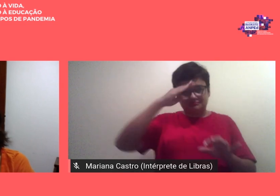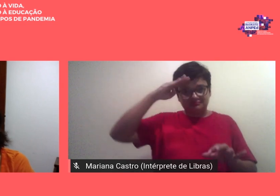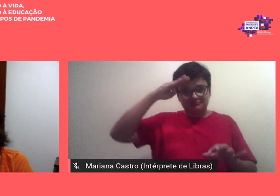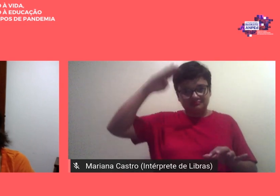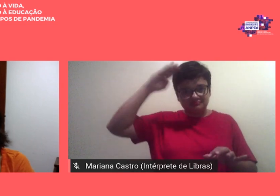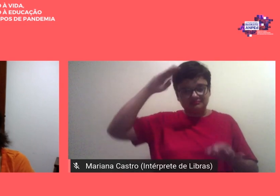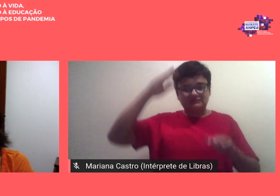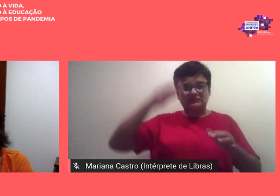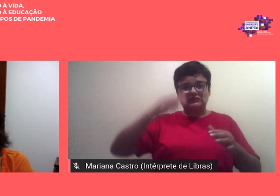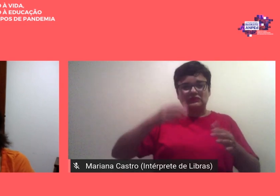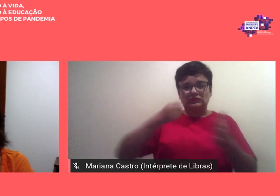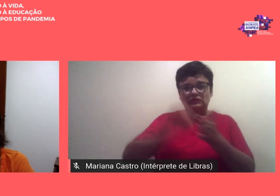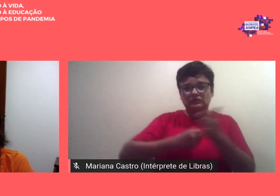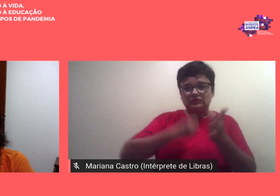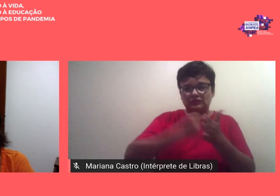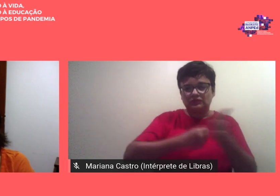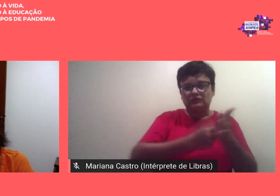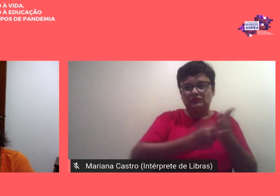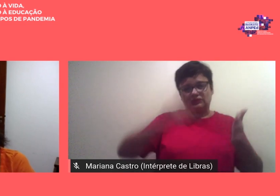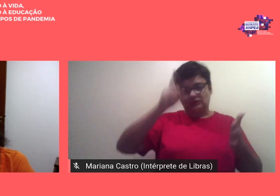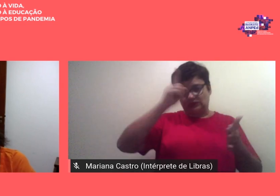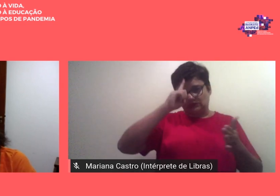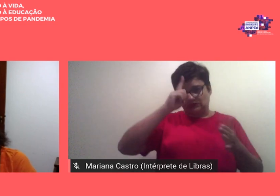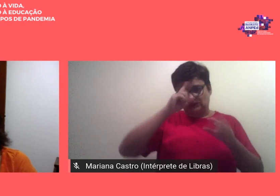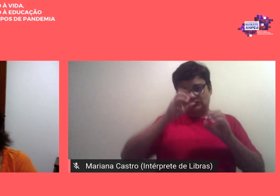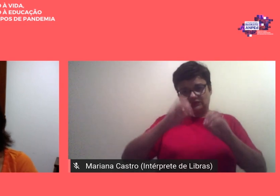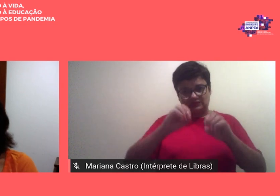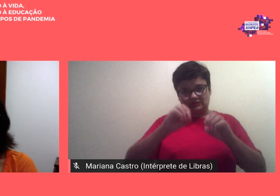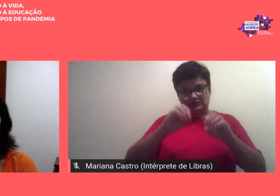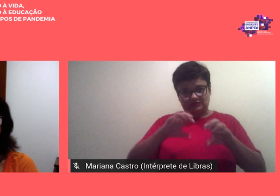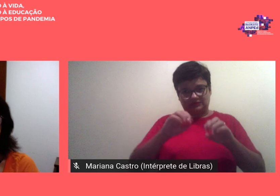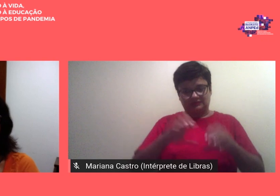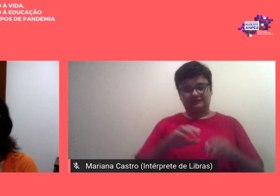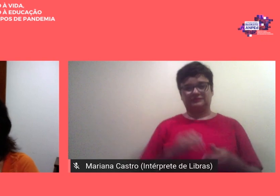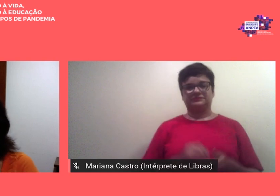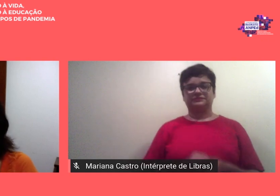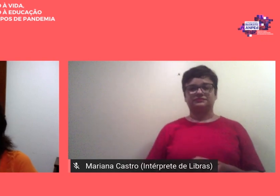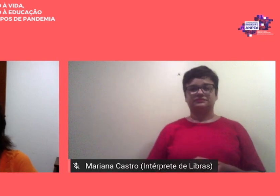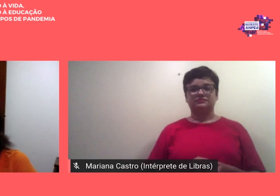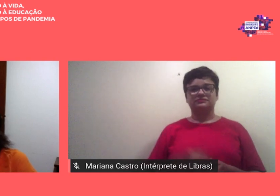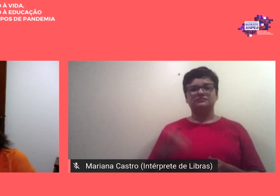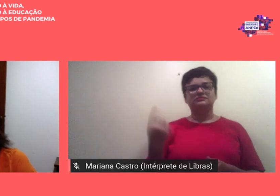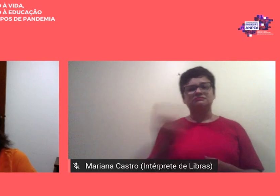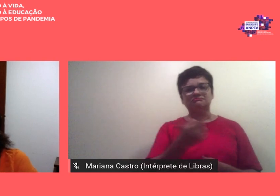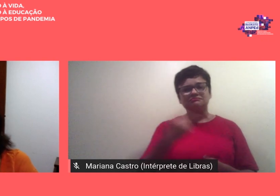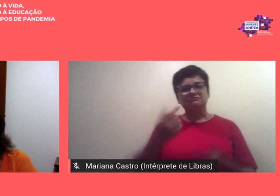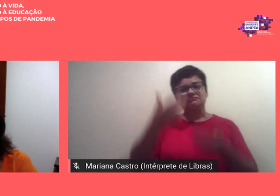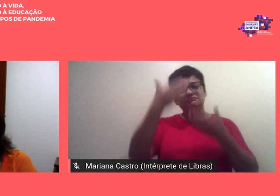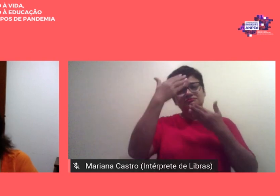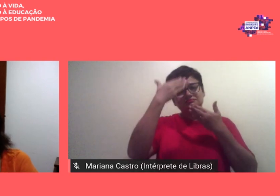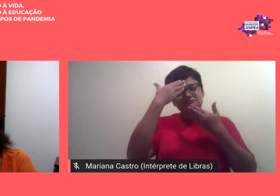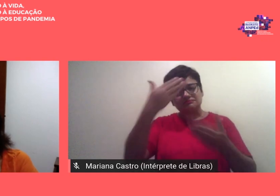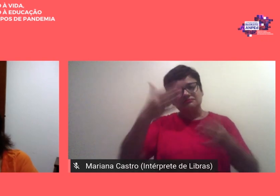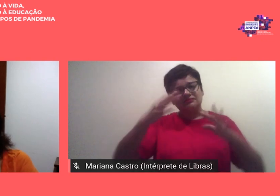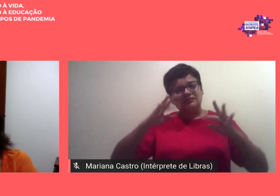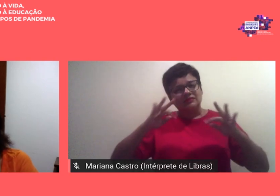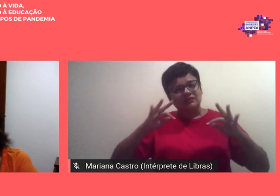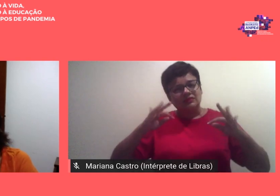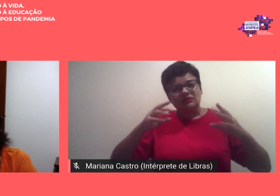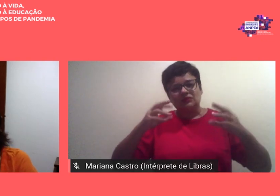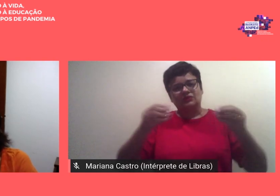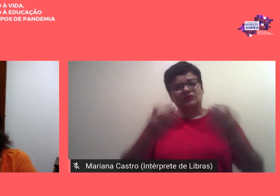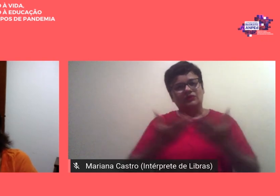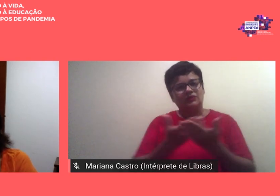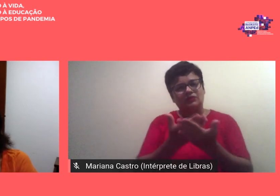pela educação diariamente Nossos agradecimentos a todos e todas